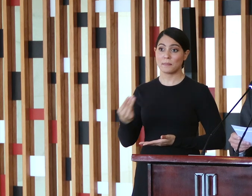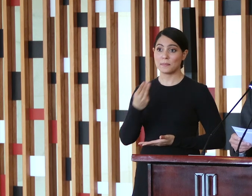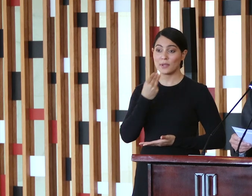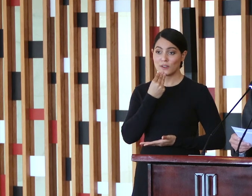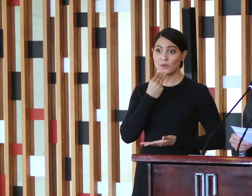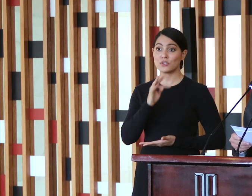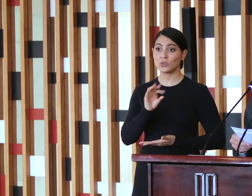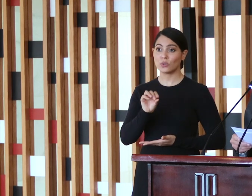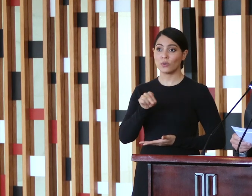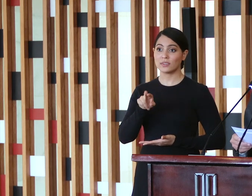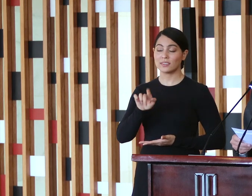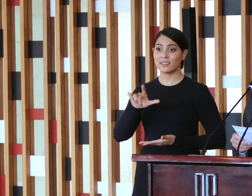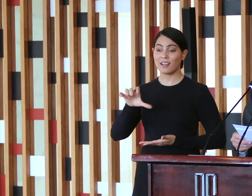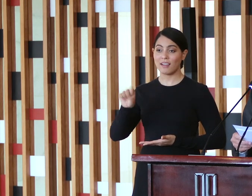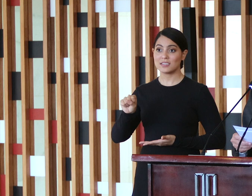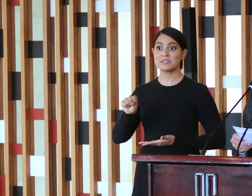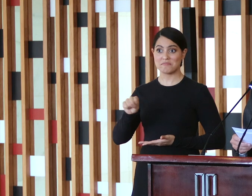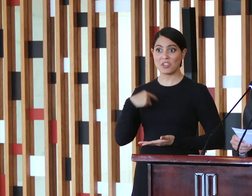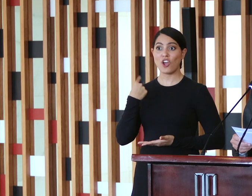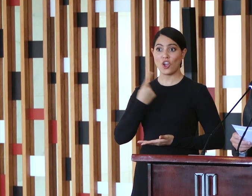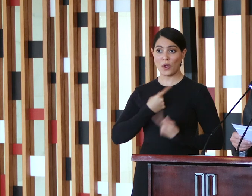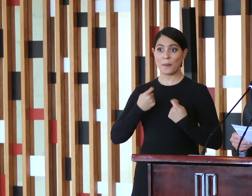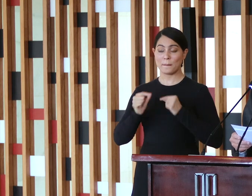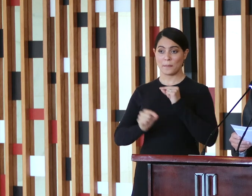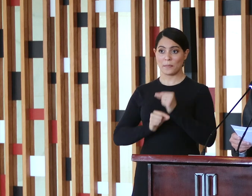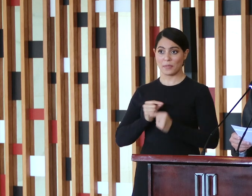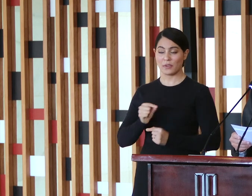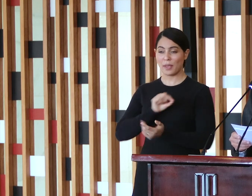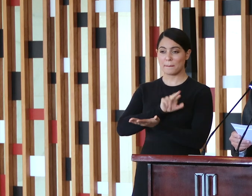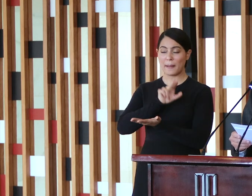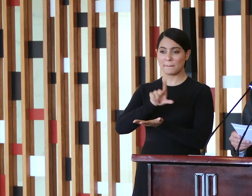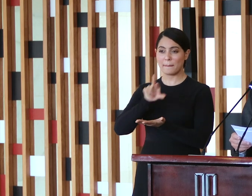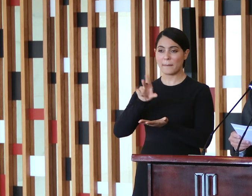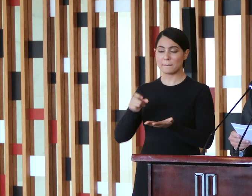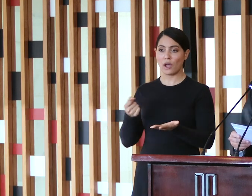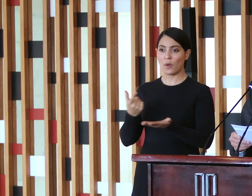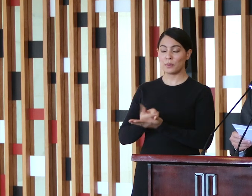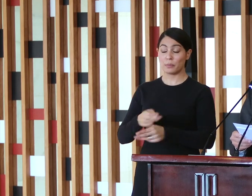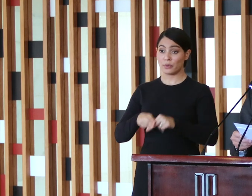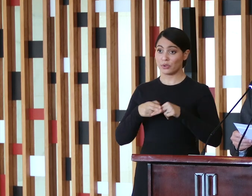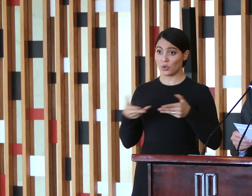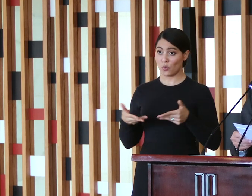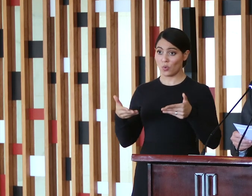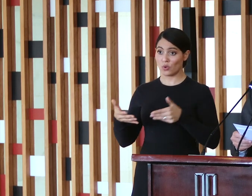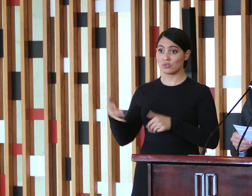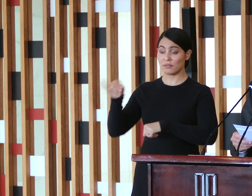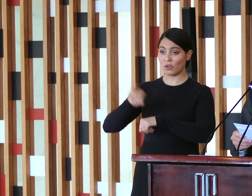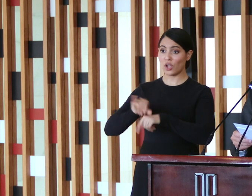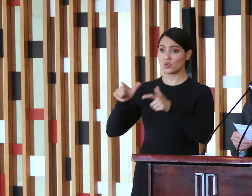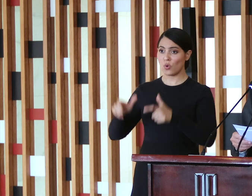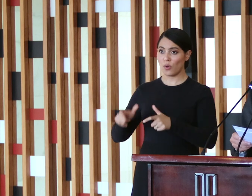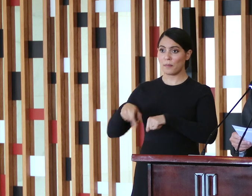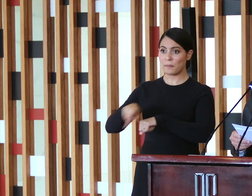nós precisamos diversificar os nossos compradores. Atualmente, muito concentrados nos Estados Unidos,